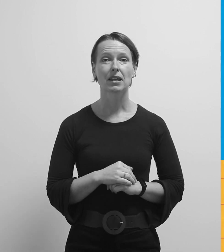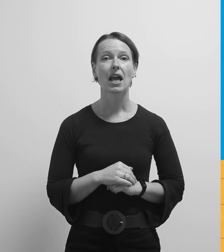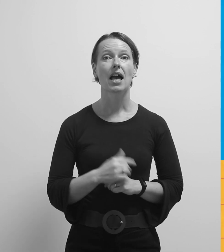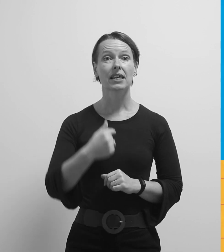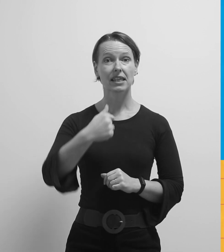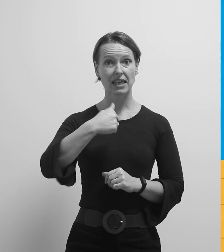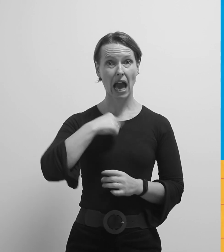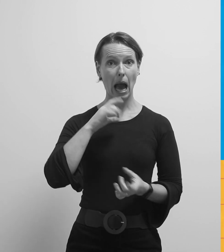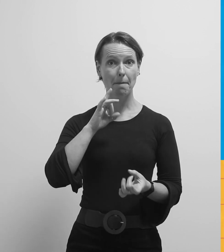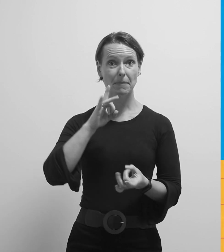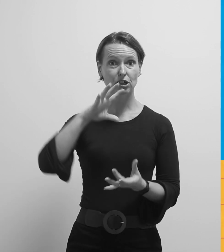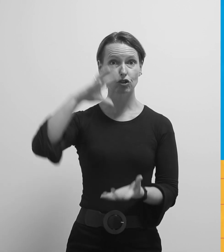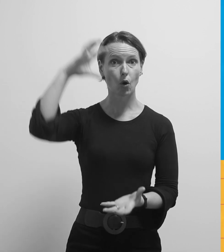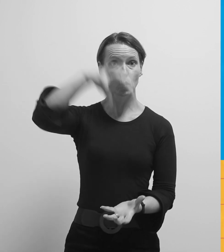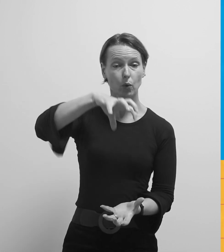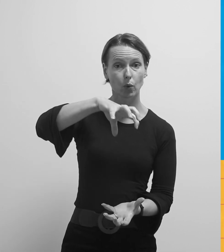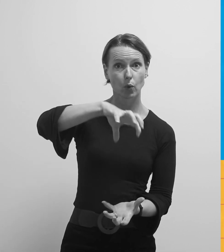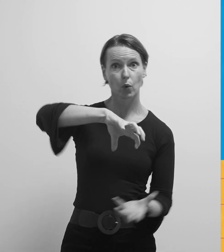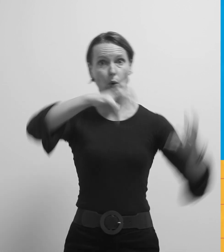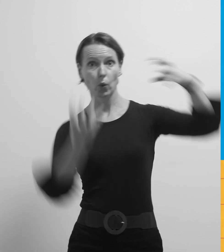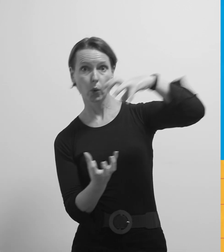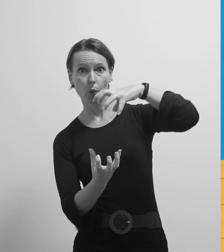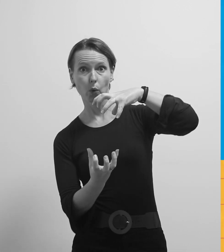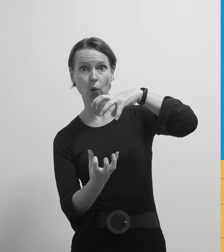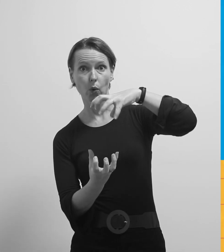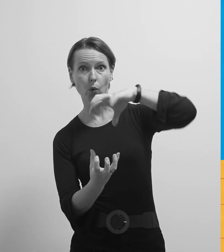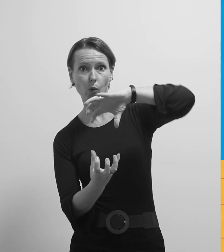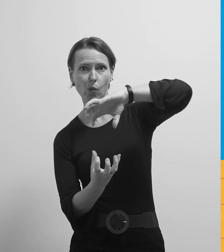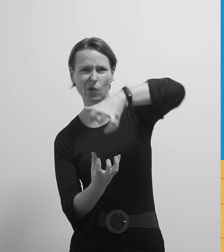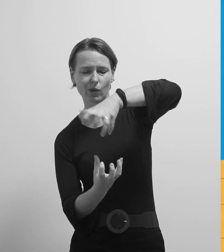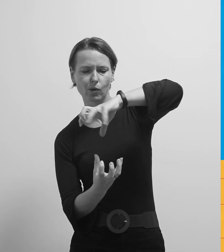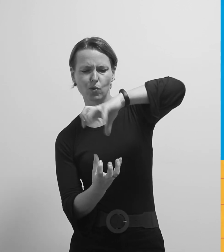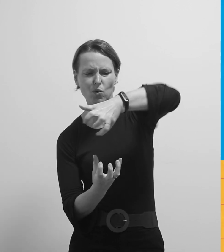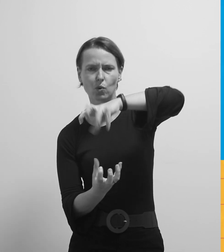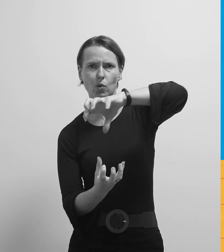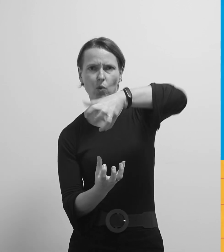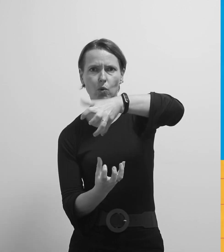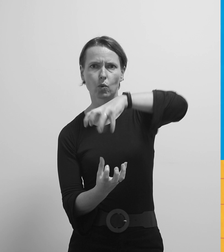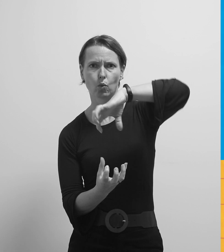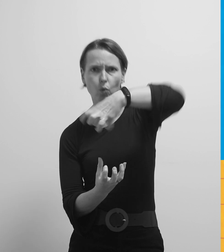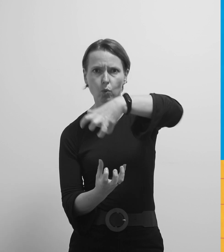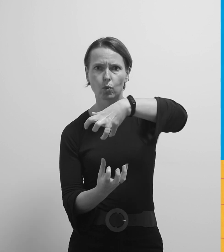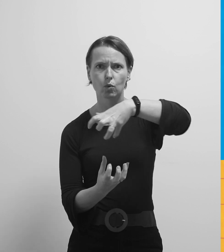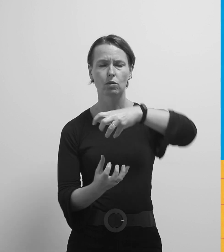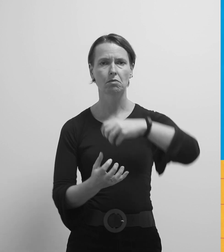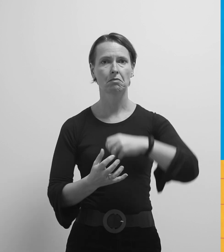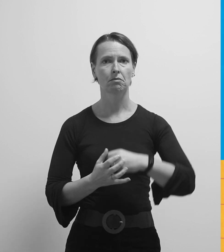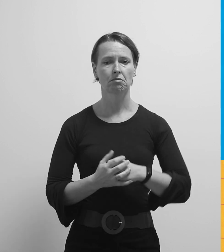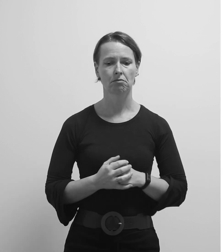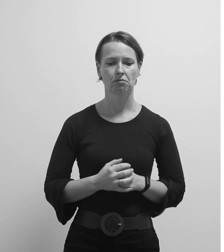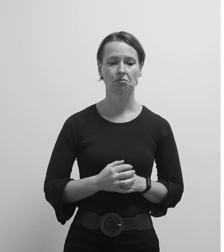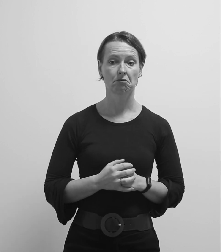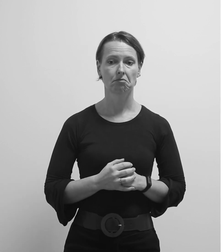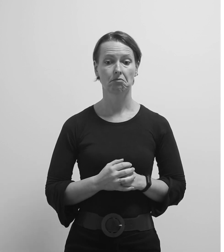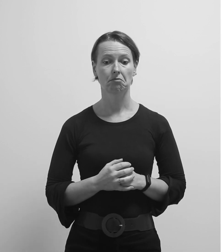Najbrže što sam mogao okrenem staklenku i čvrsto zavrnem poklopac.